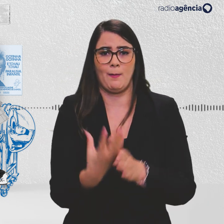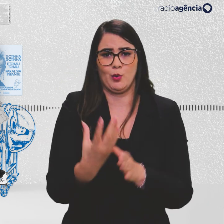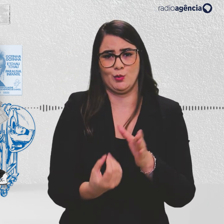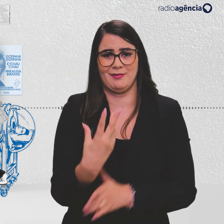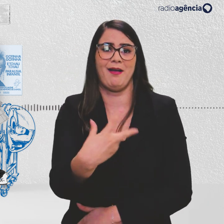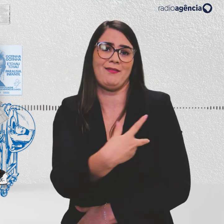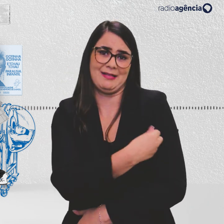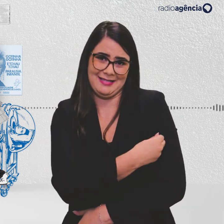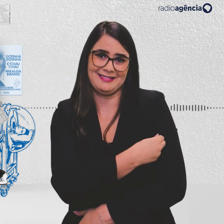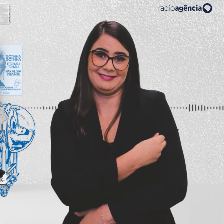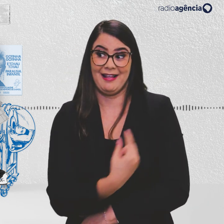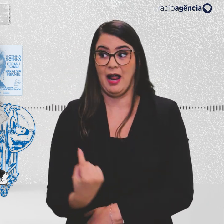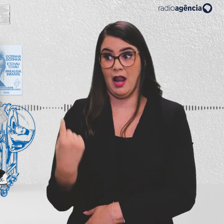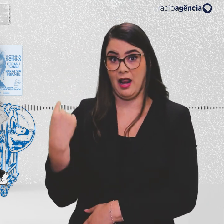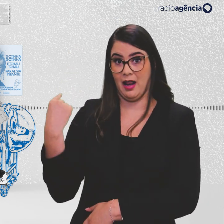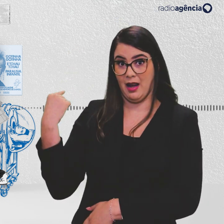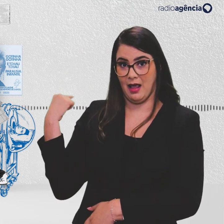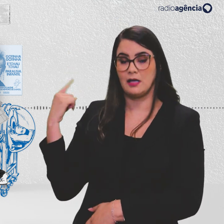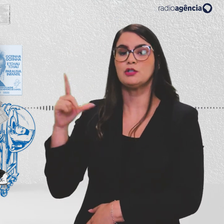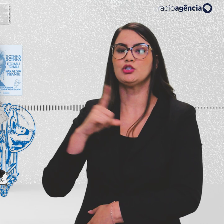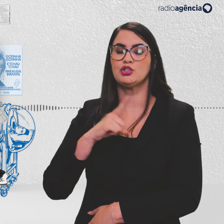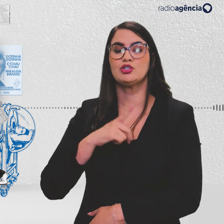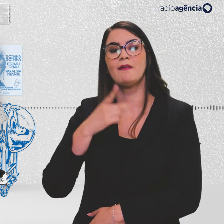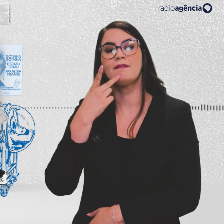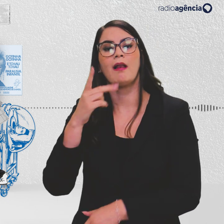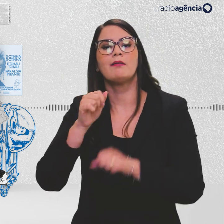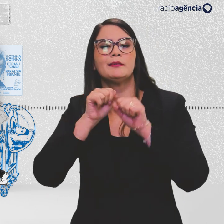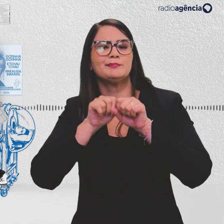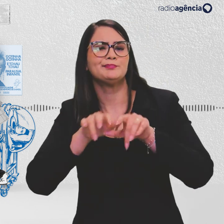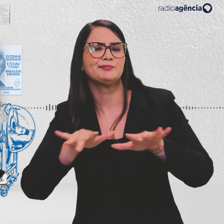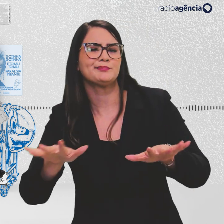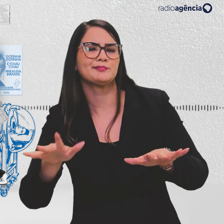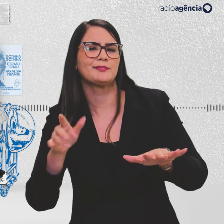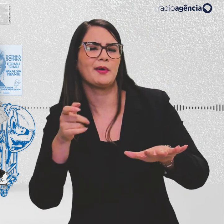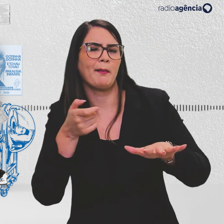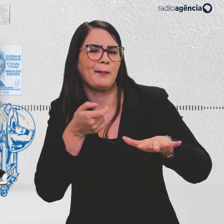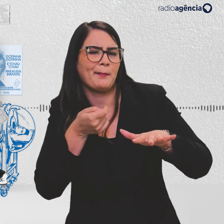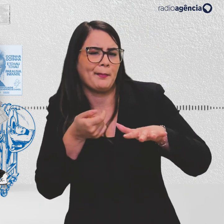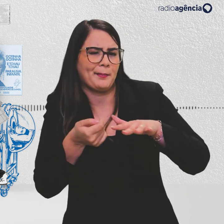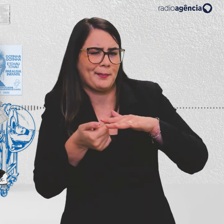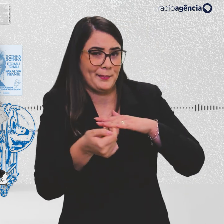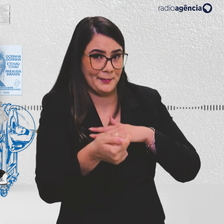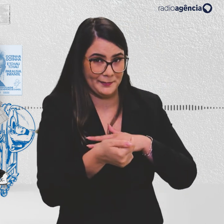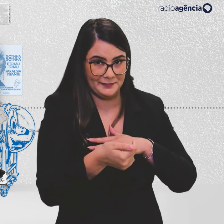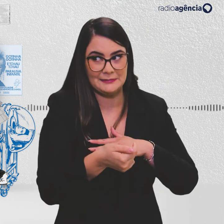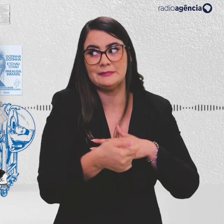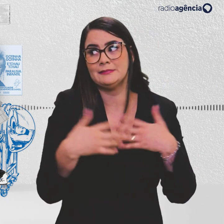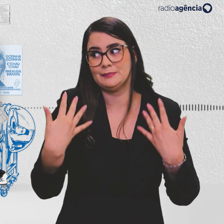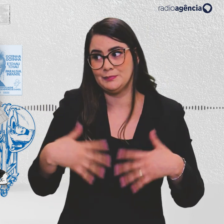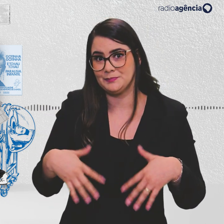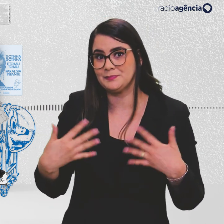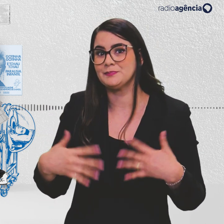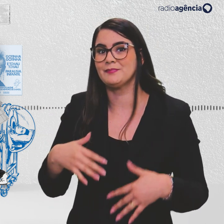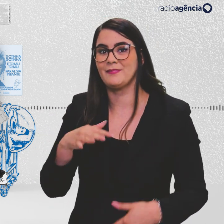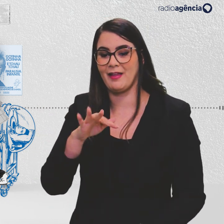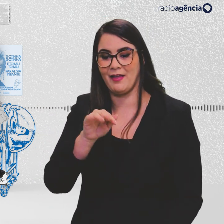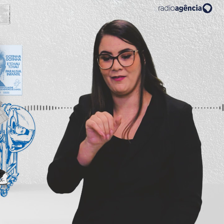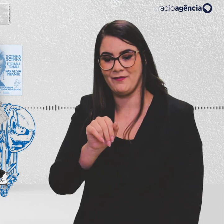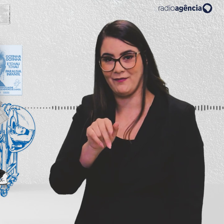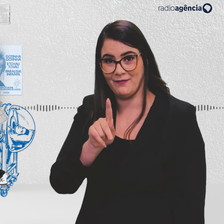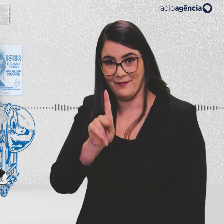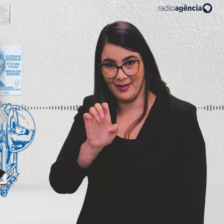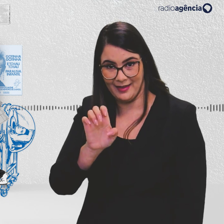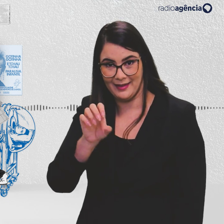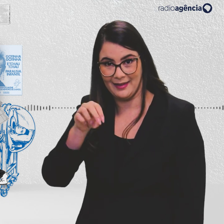vacinas. Naquela época também já se disseminavam algumas fake news, ainda que o termo